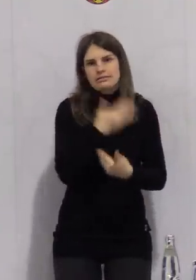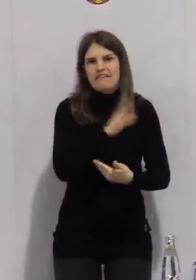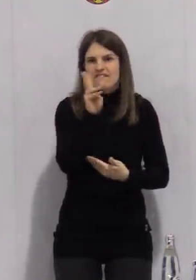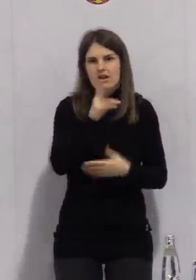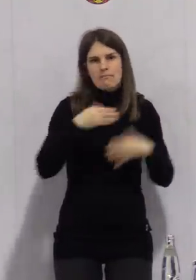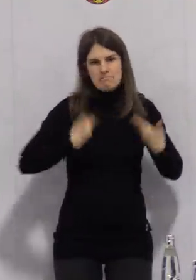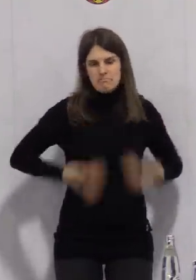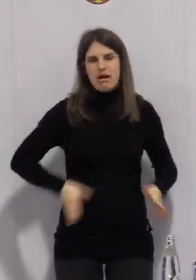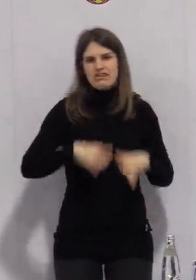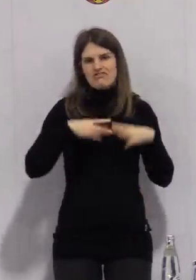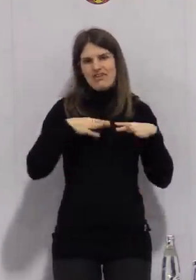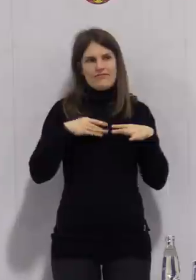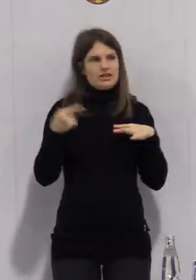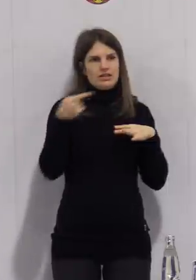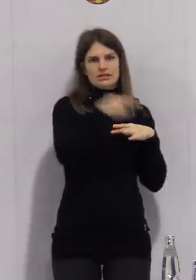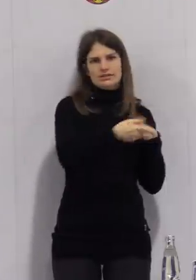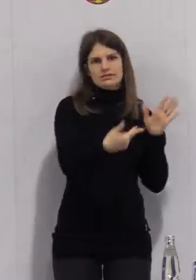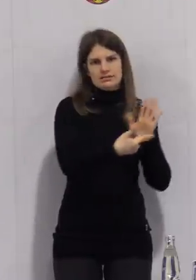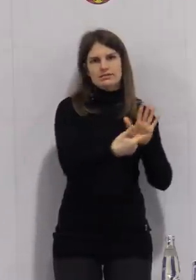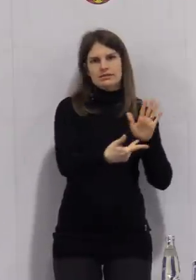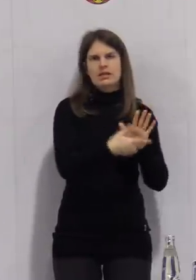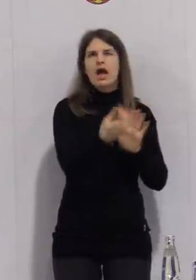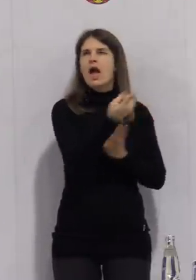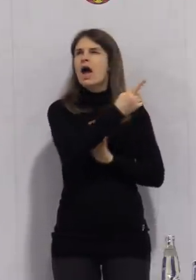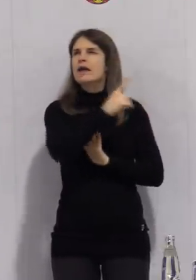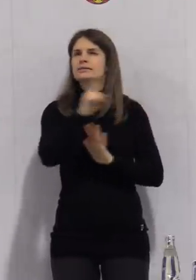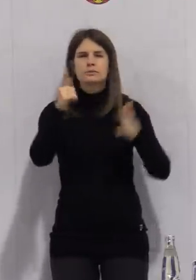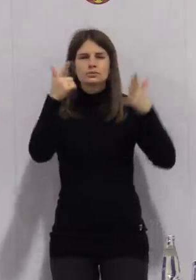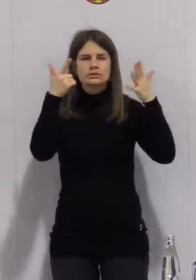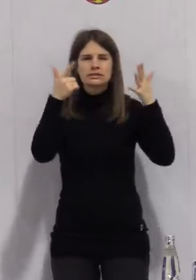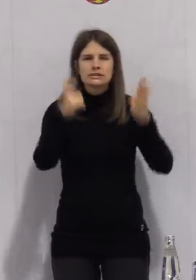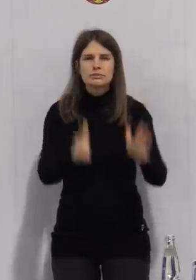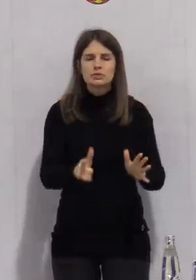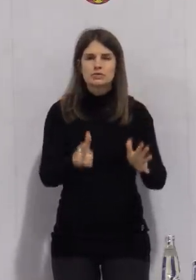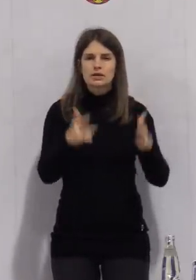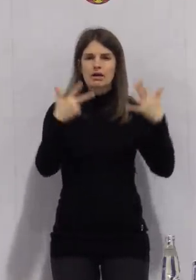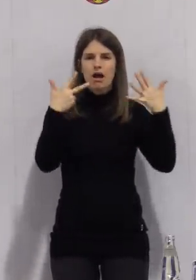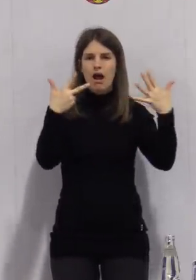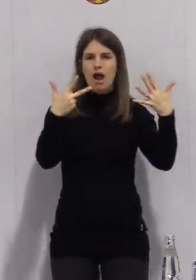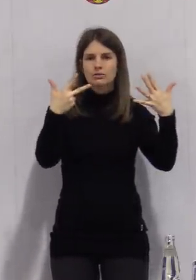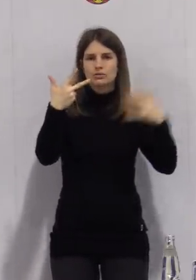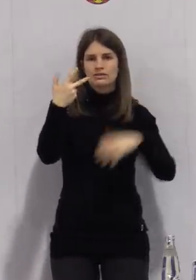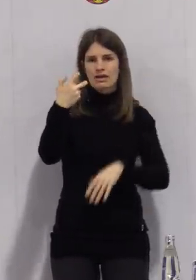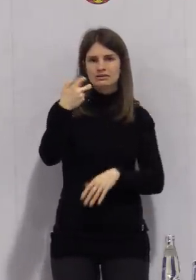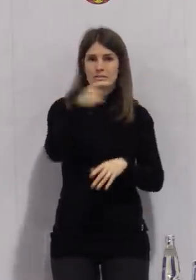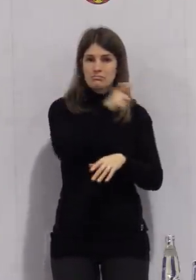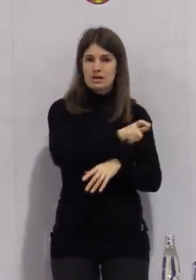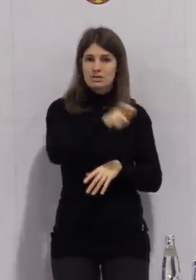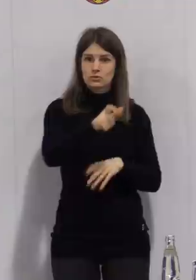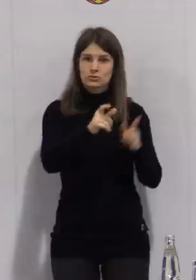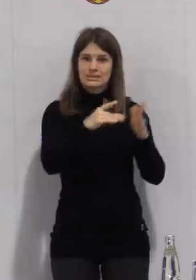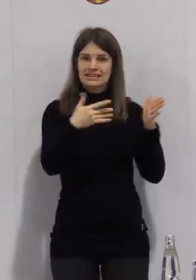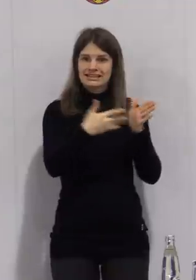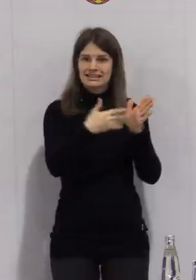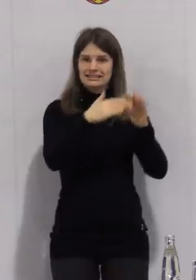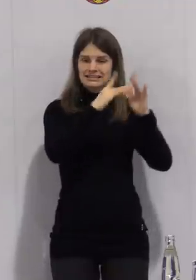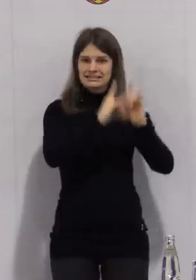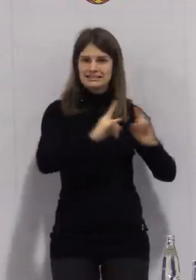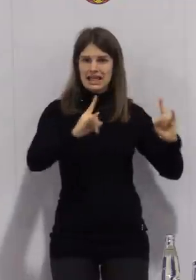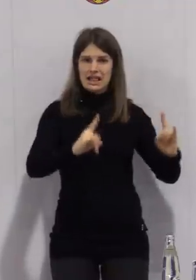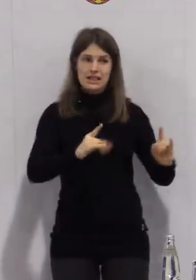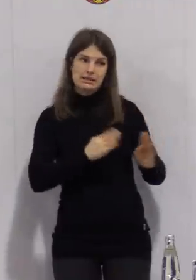freiwillig testen lassen. 1.738 Personen sind in das Testzelt gekommen,